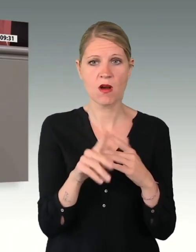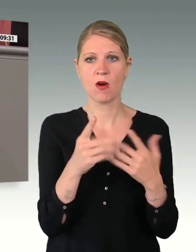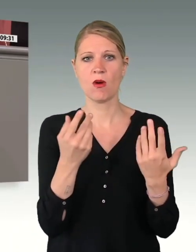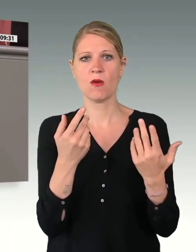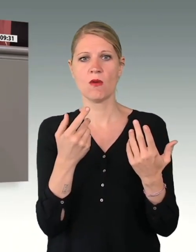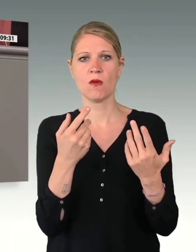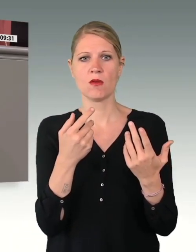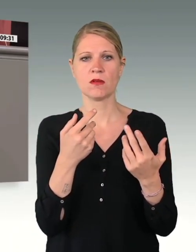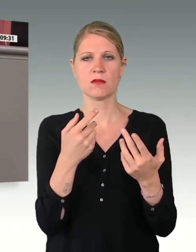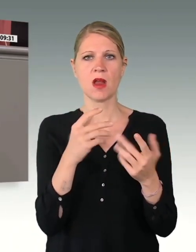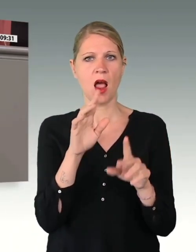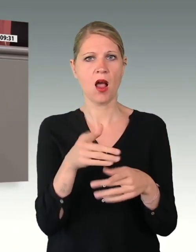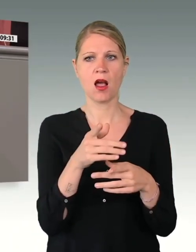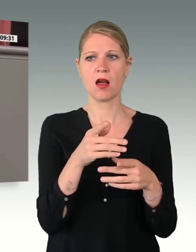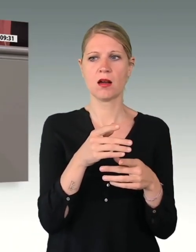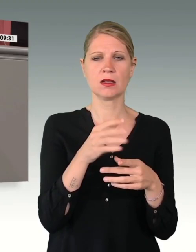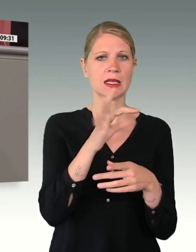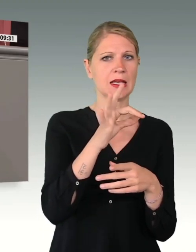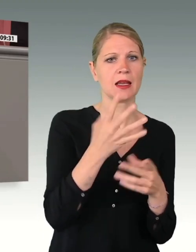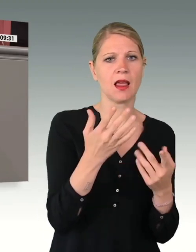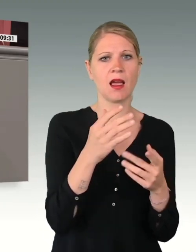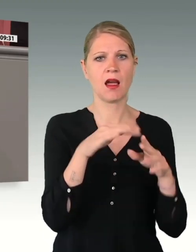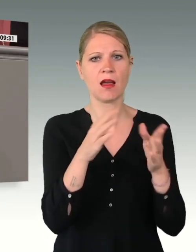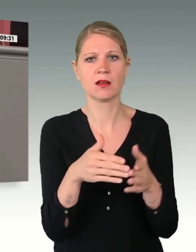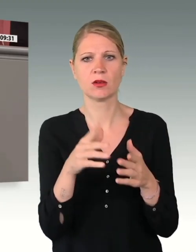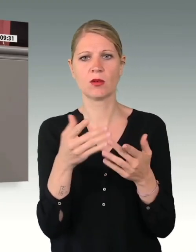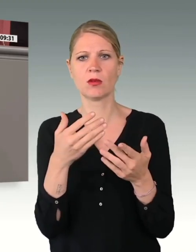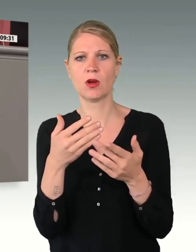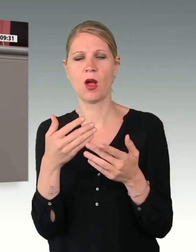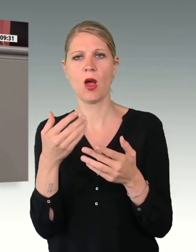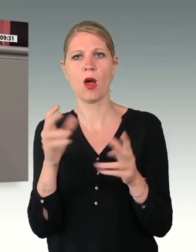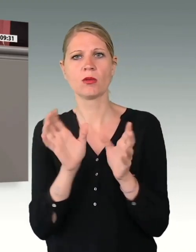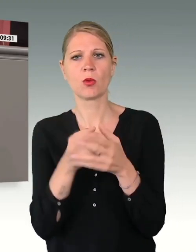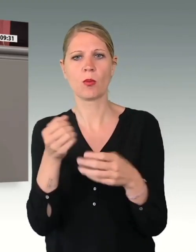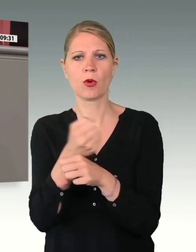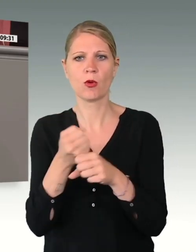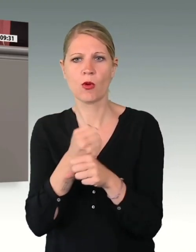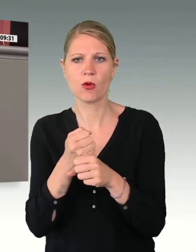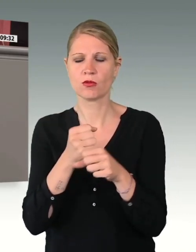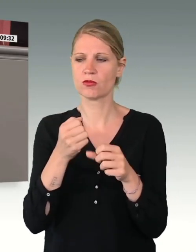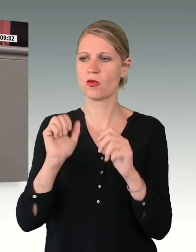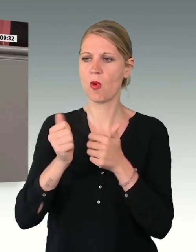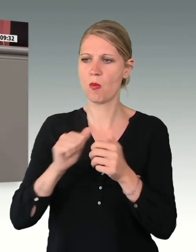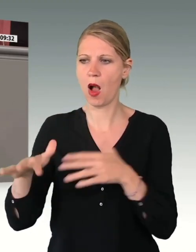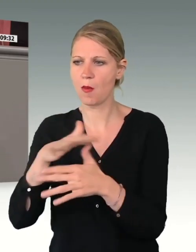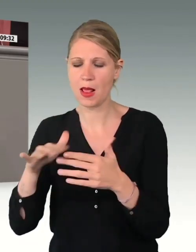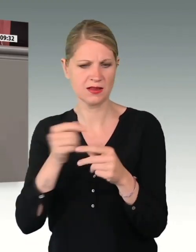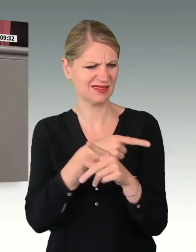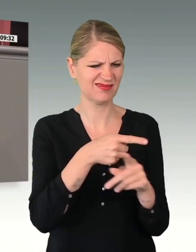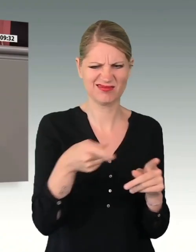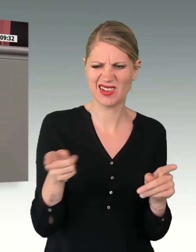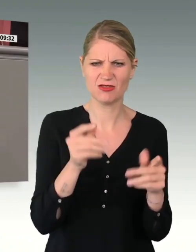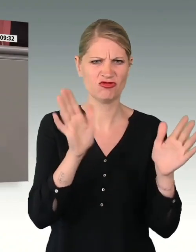einen zum Teil desolaten Zustand. Und bei diesen Anlagen, liebe Kolleginnen, handelt es sich ja nicht um Luxusräume, sondern eben die